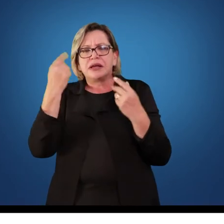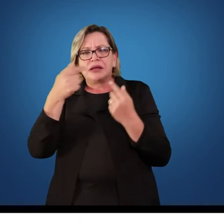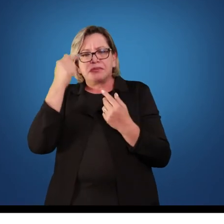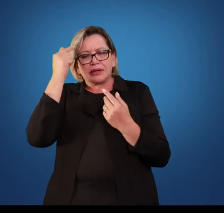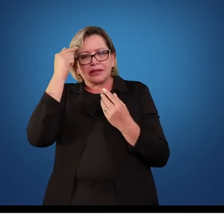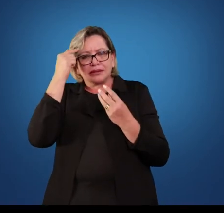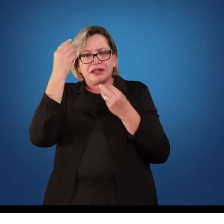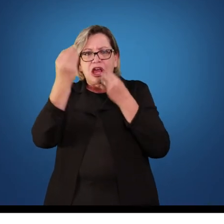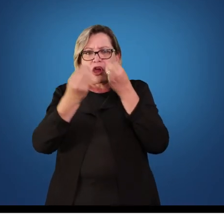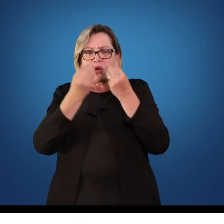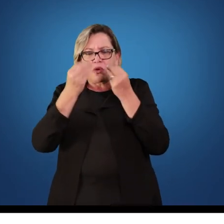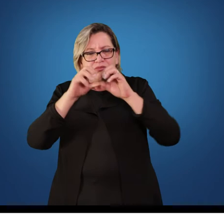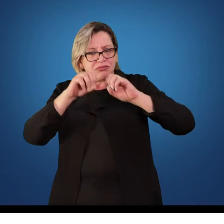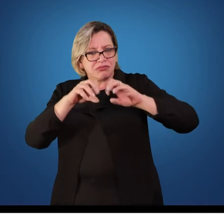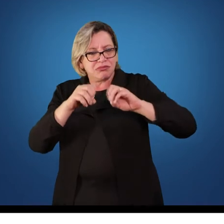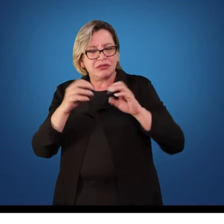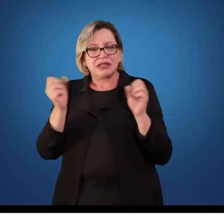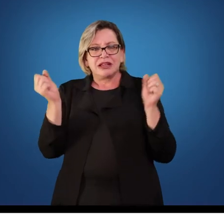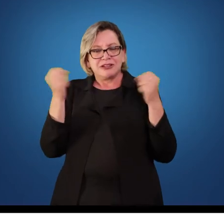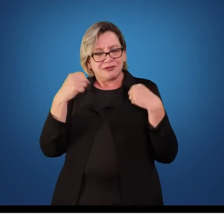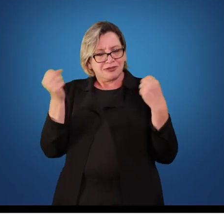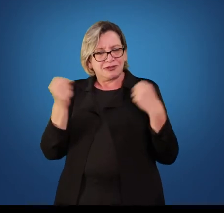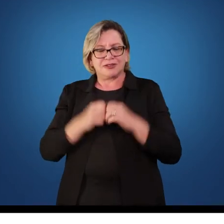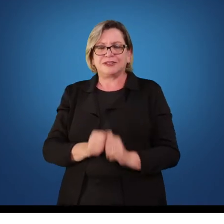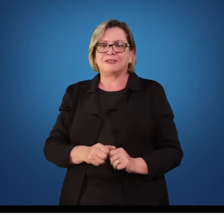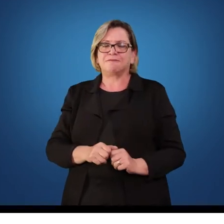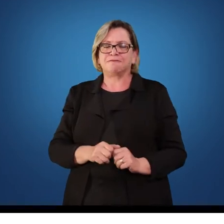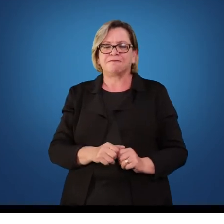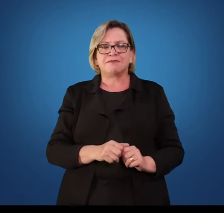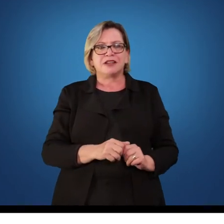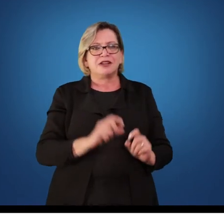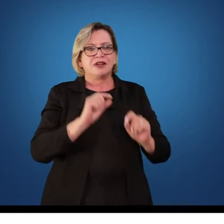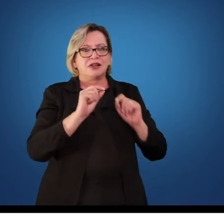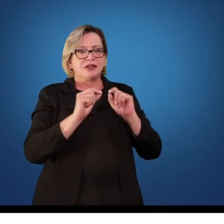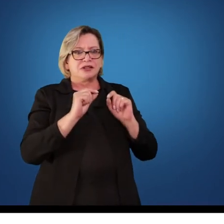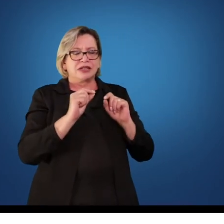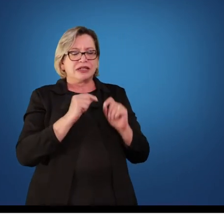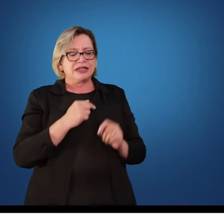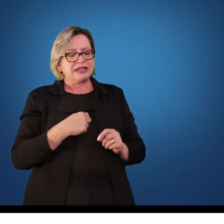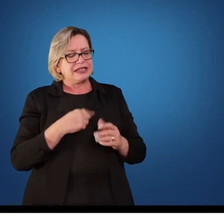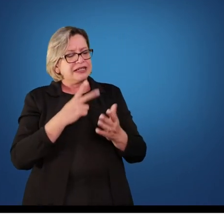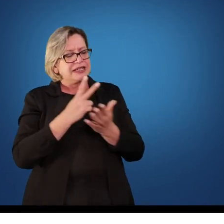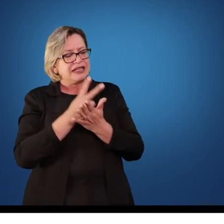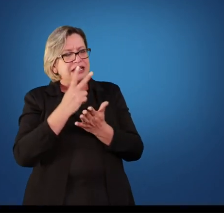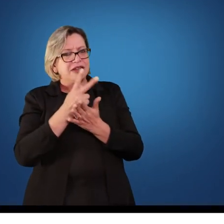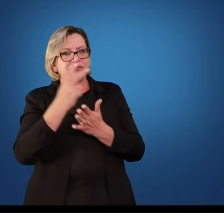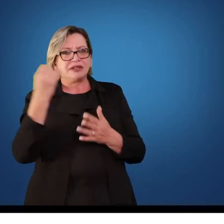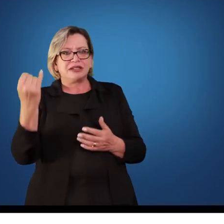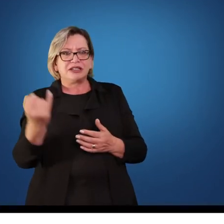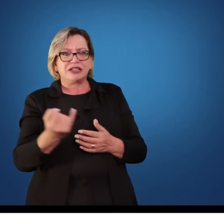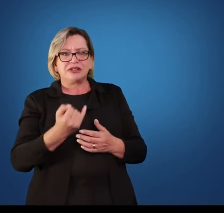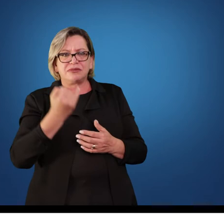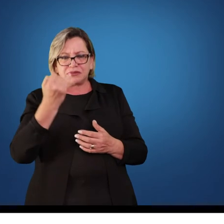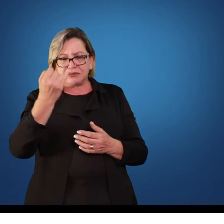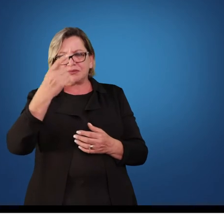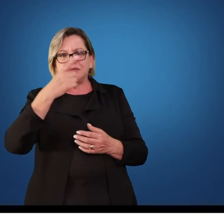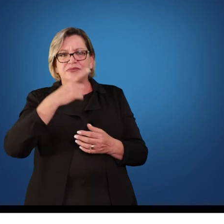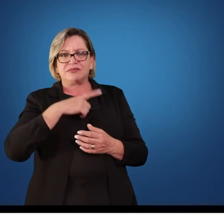Um referencial para todas as disciplinas é você ter um dia um professor que te inspirou.